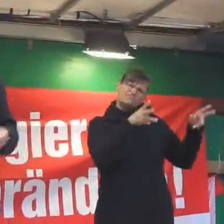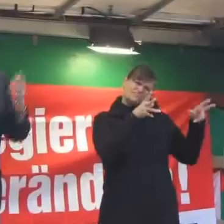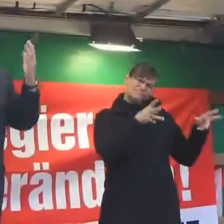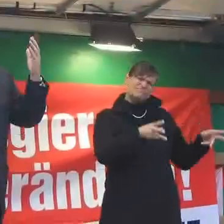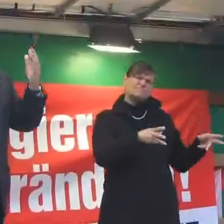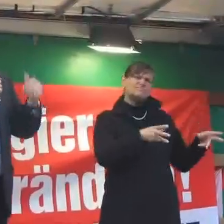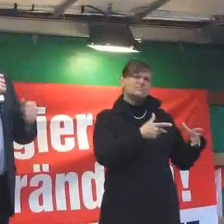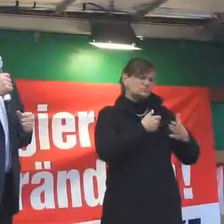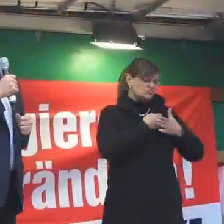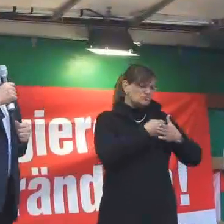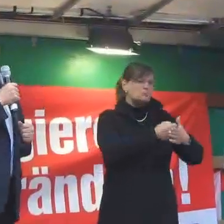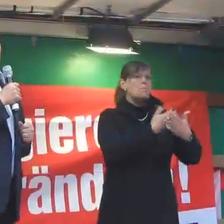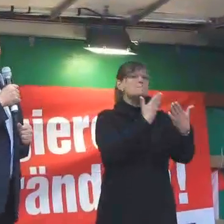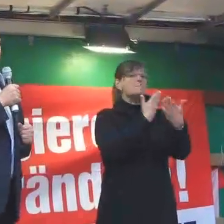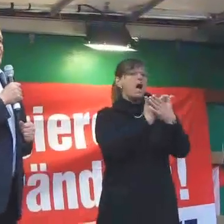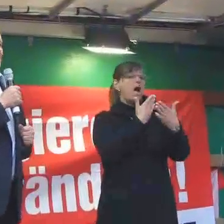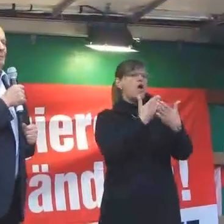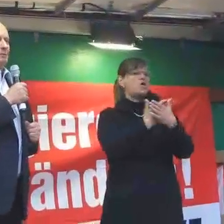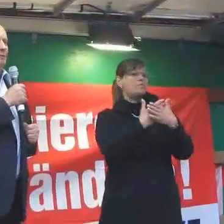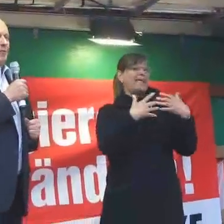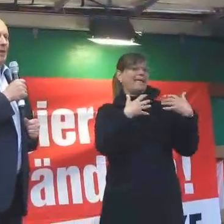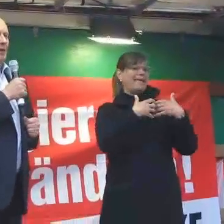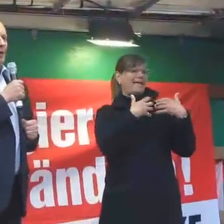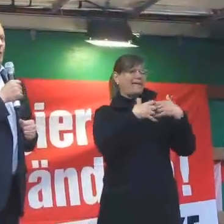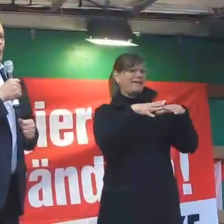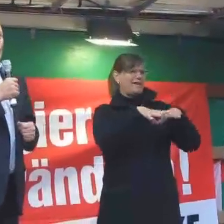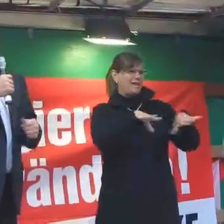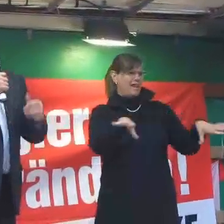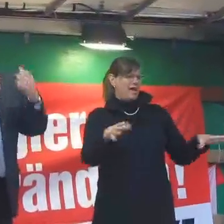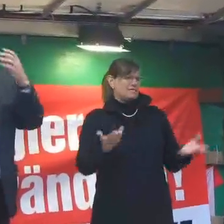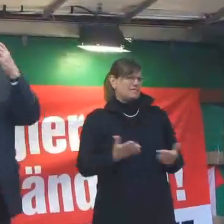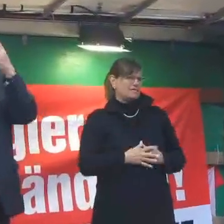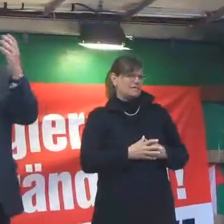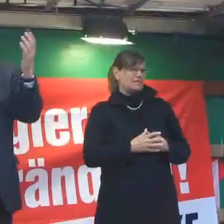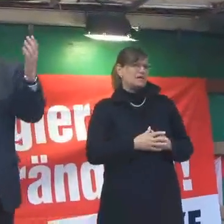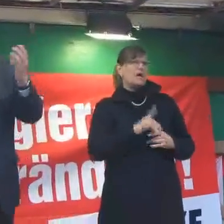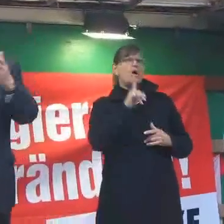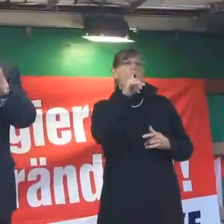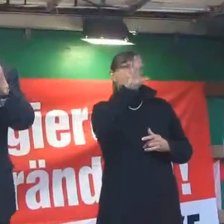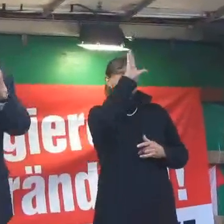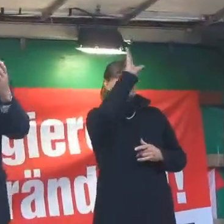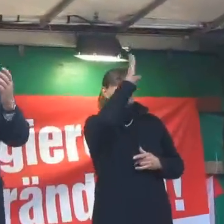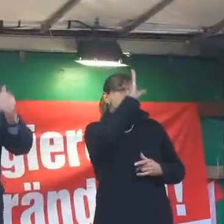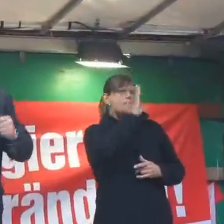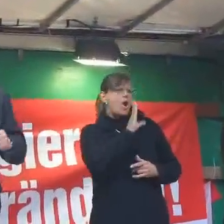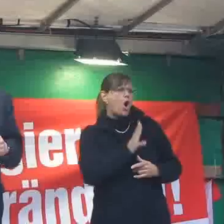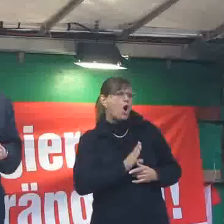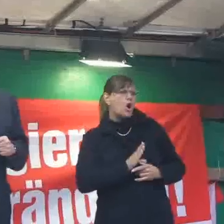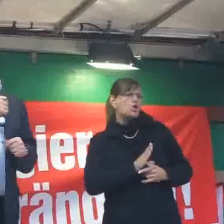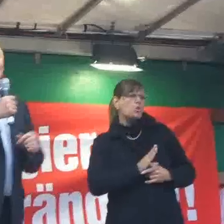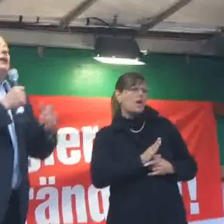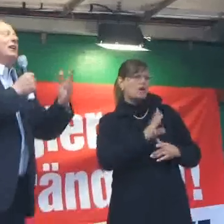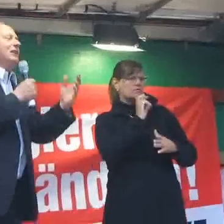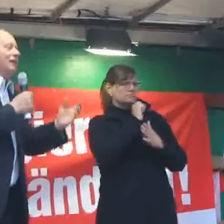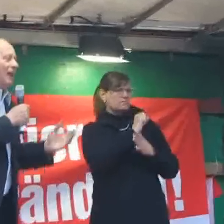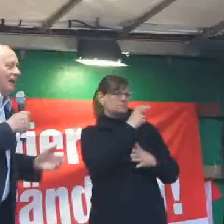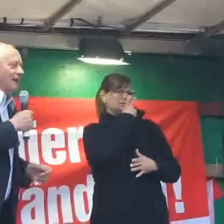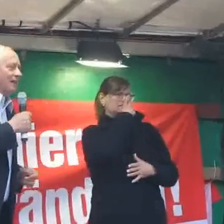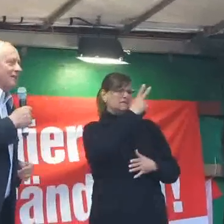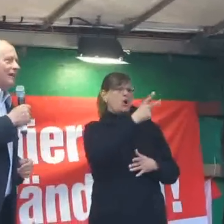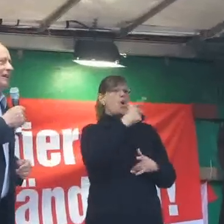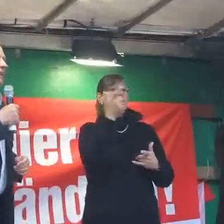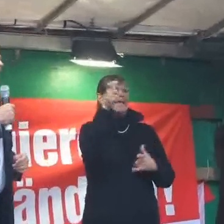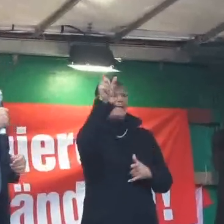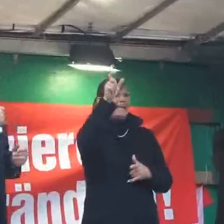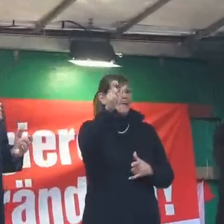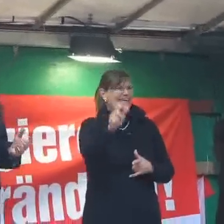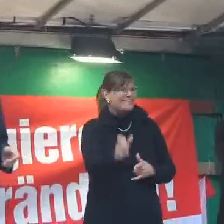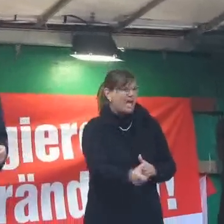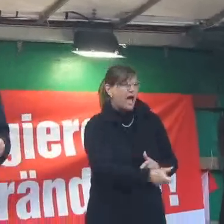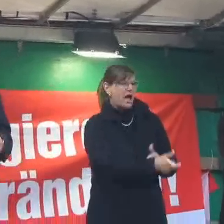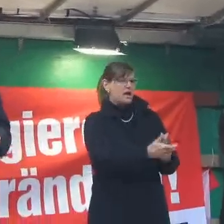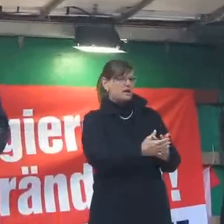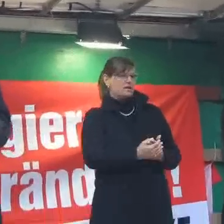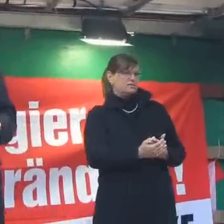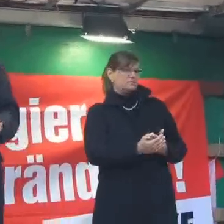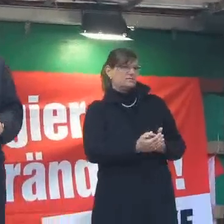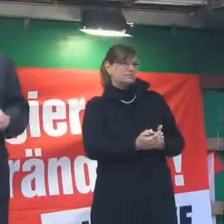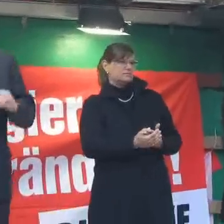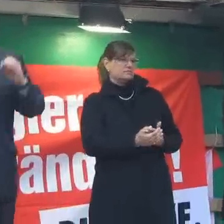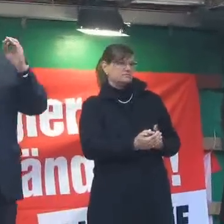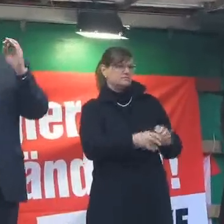In Griechenland beispielsweise. Oder in Portugal kann man das auch sehen. Oder in Italien. Warum?